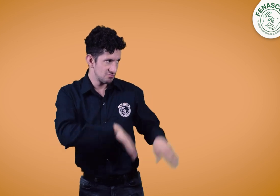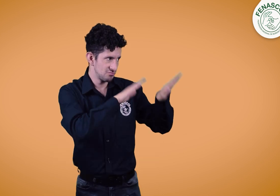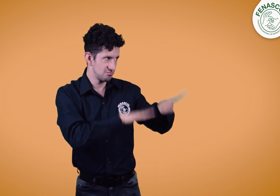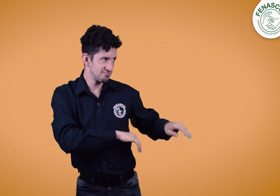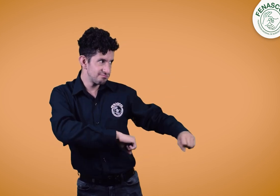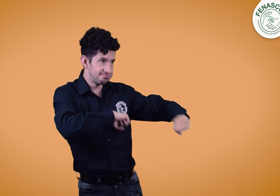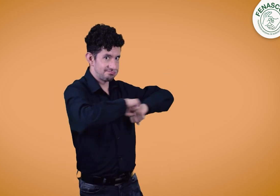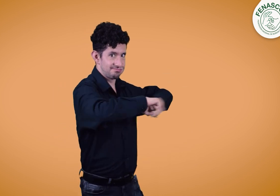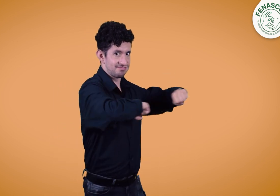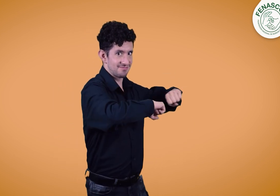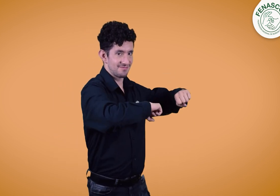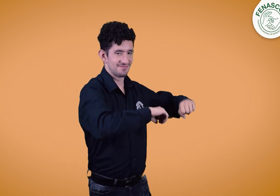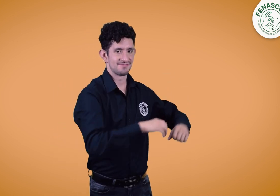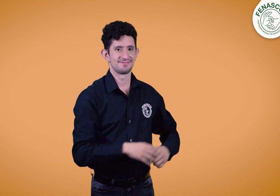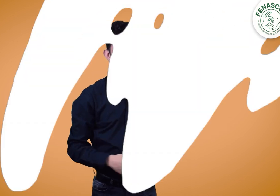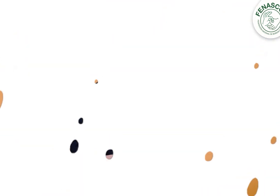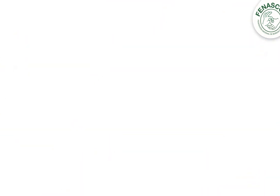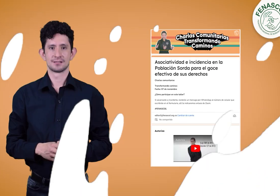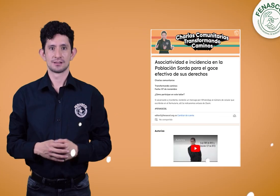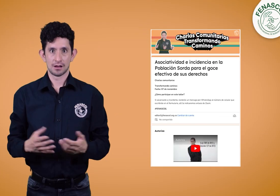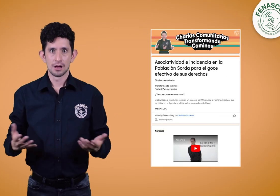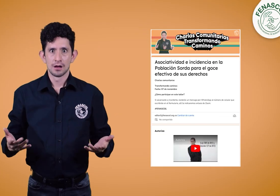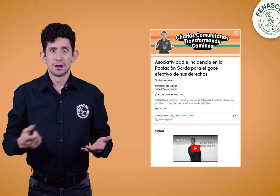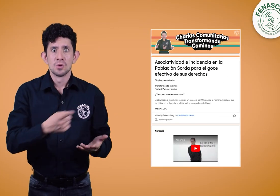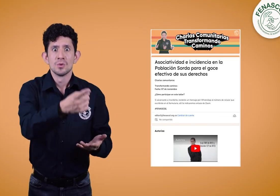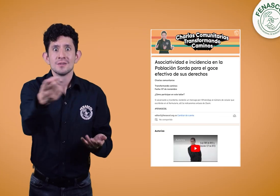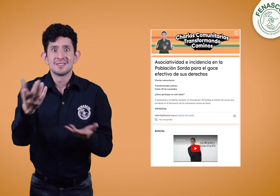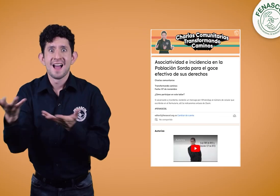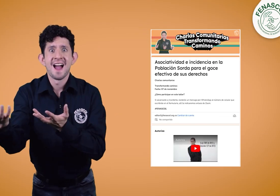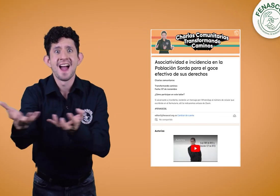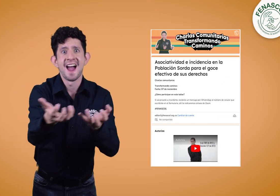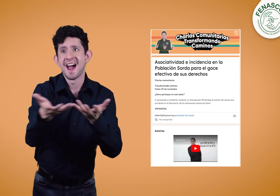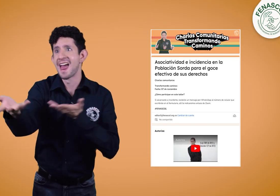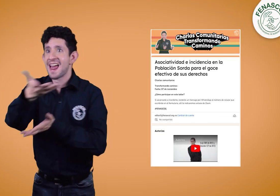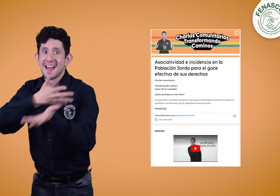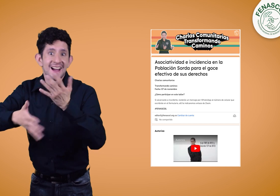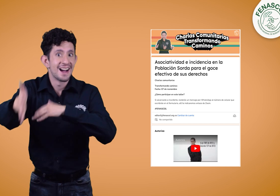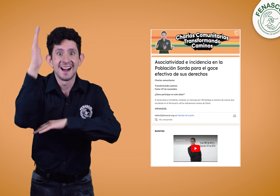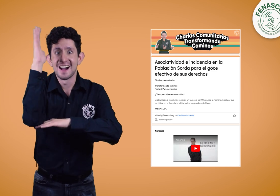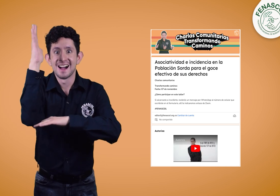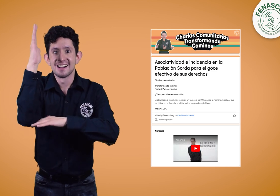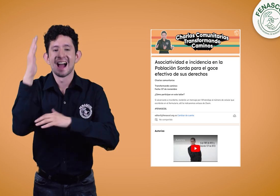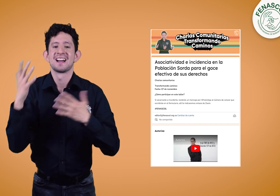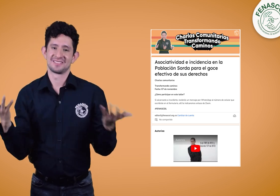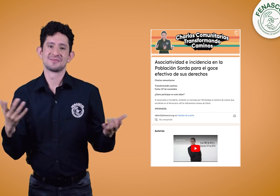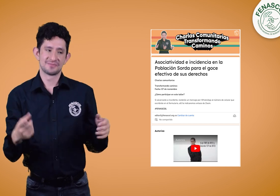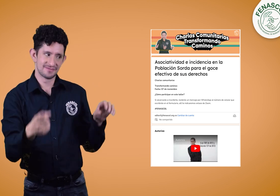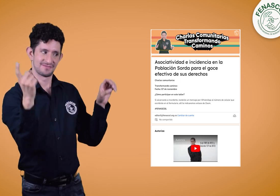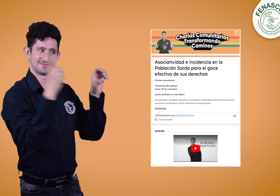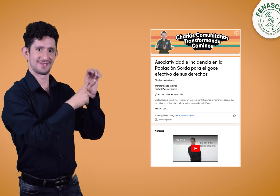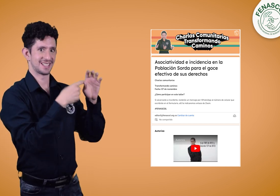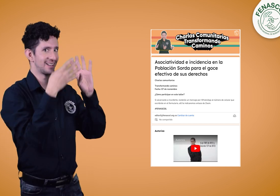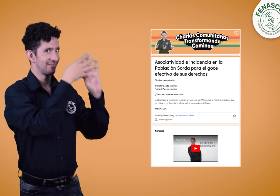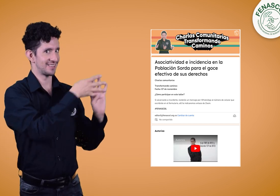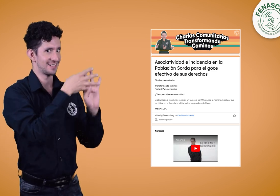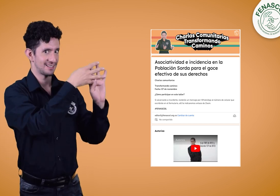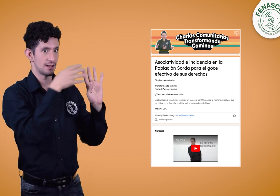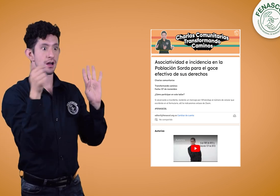nuestra representatividad. Si quieren participar de las charlas virtuales, den clic